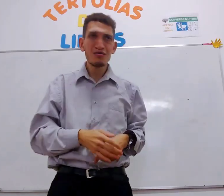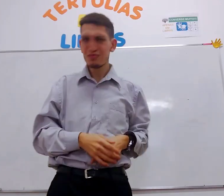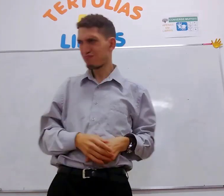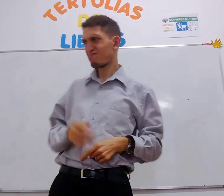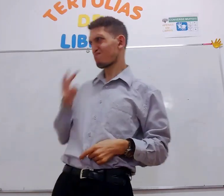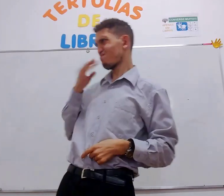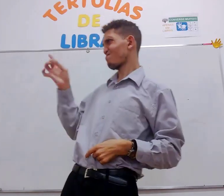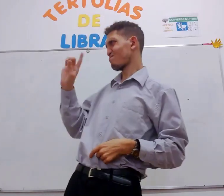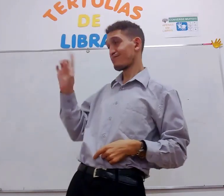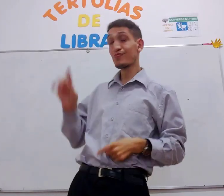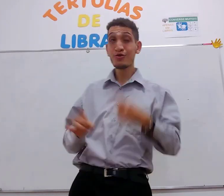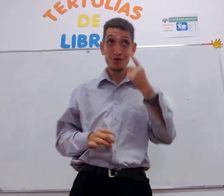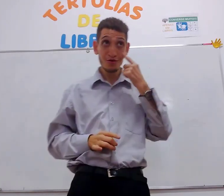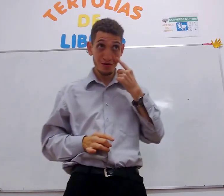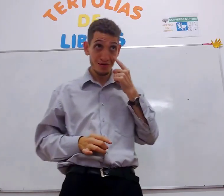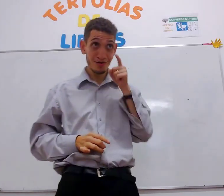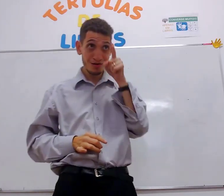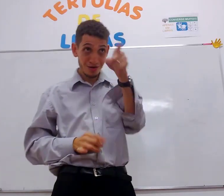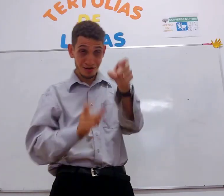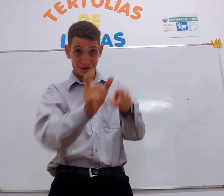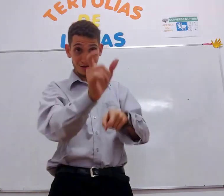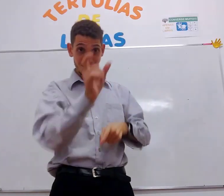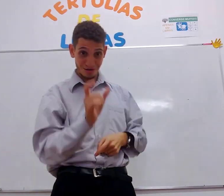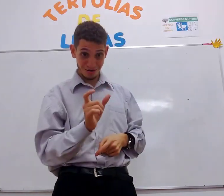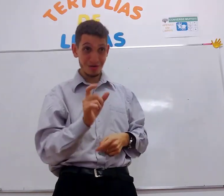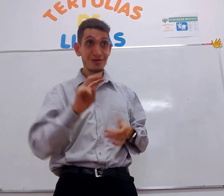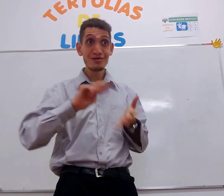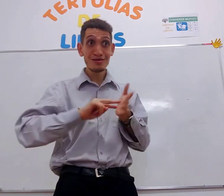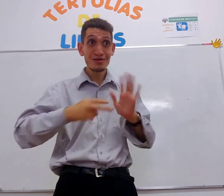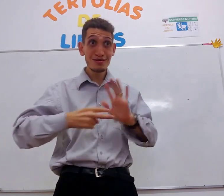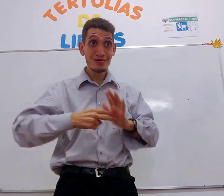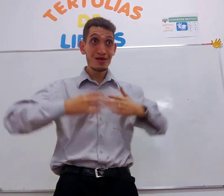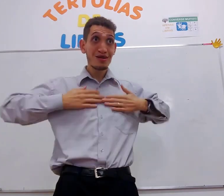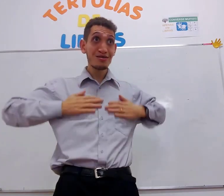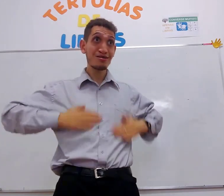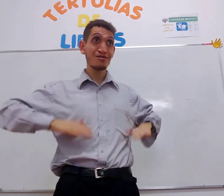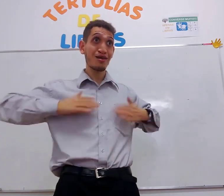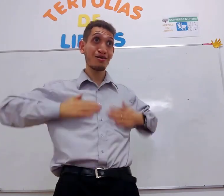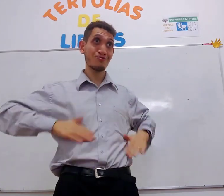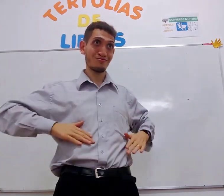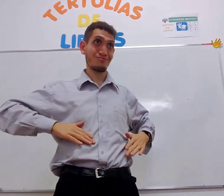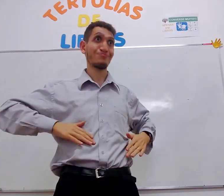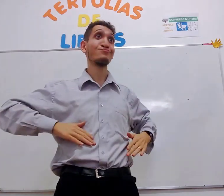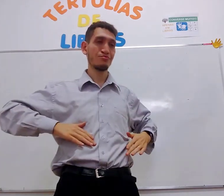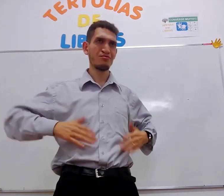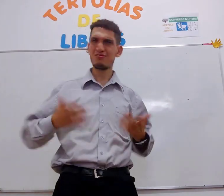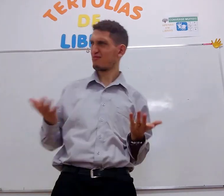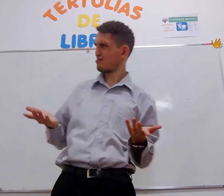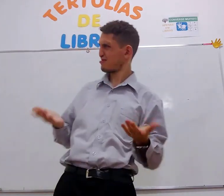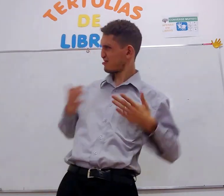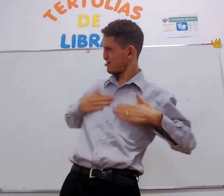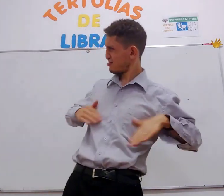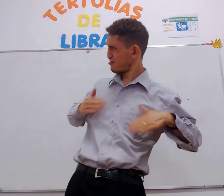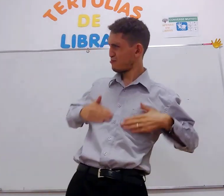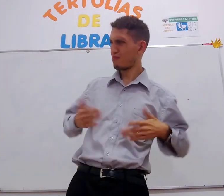não, você conhecer já, ele disse, eu conhecer não, olha, relaxar, descansar,